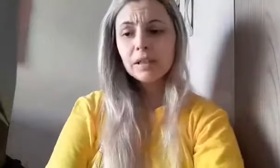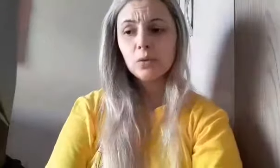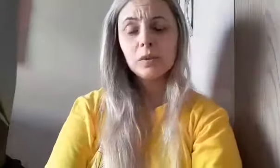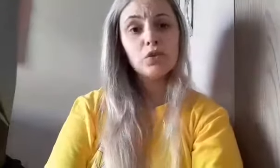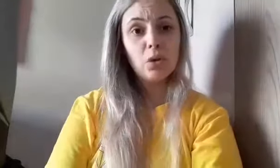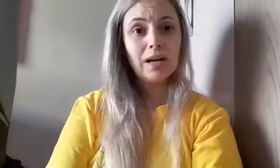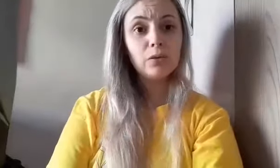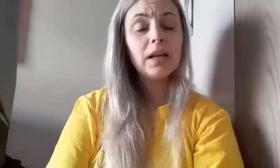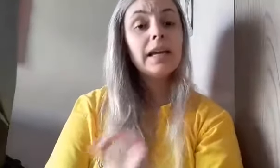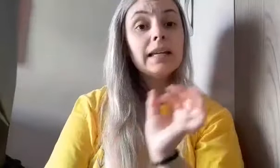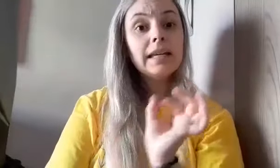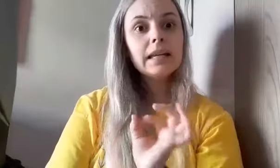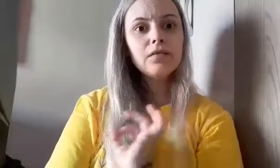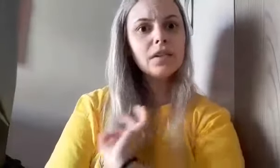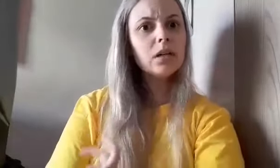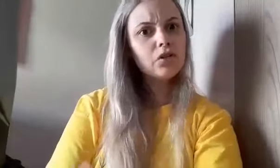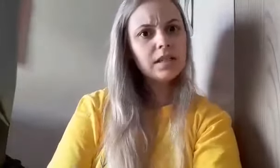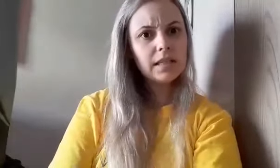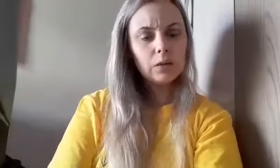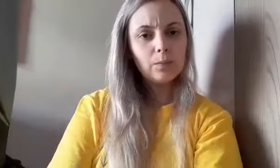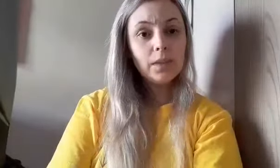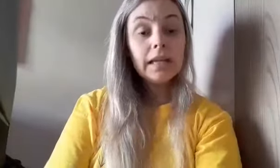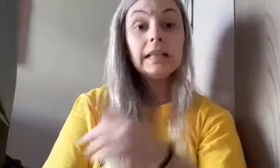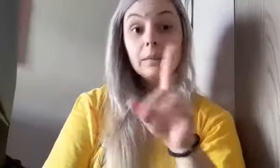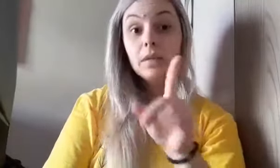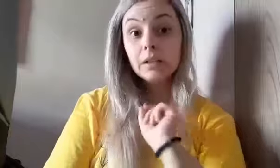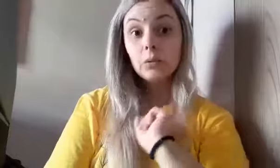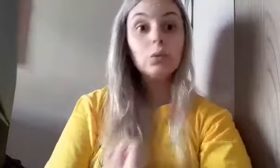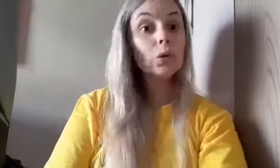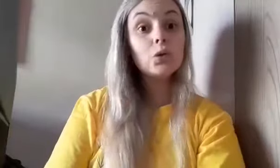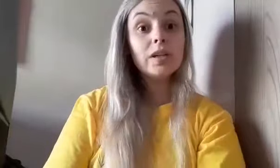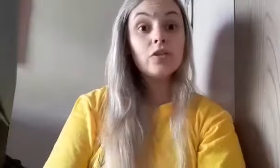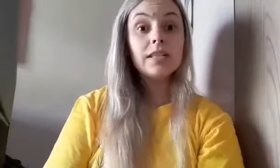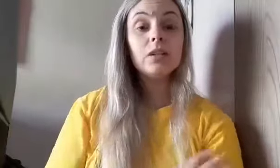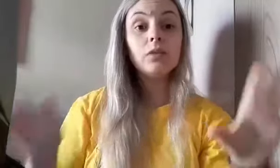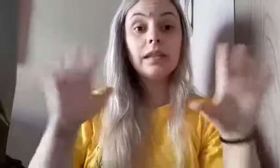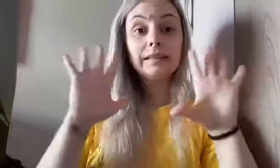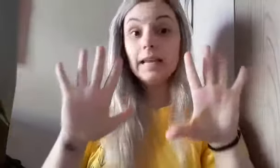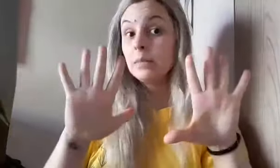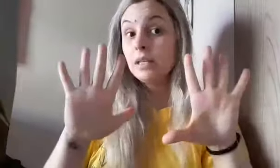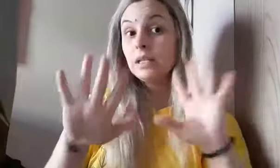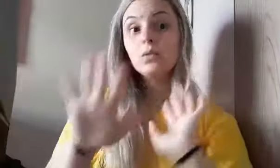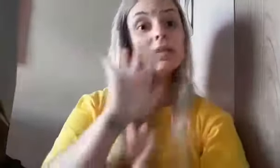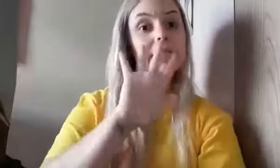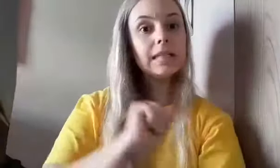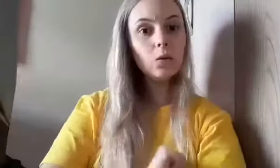com a turma do G4 quem é que fez o crachazinho. Lembrando, o nosso crachazinho tem 10 meninos e 5